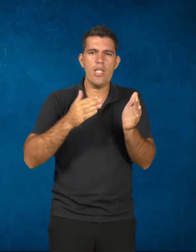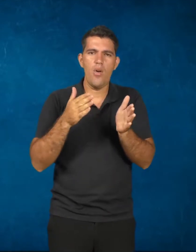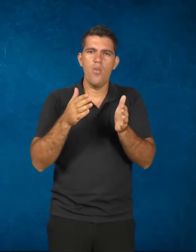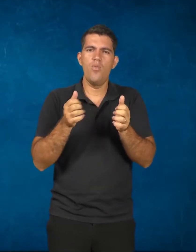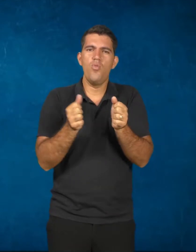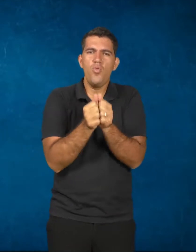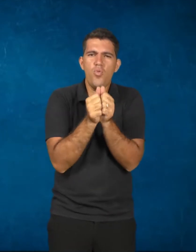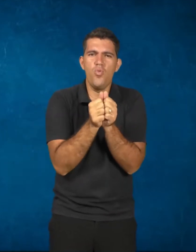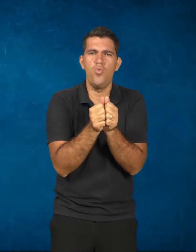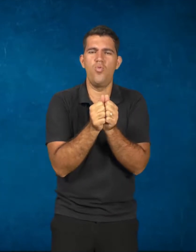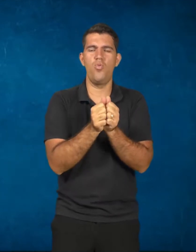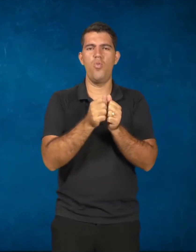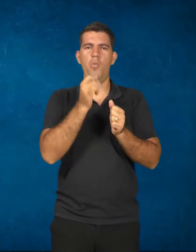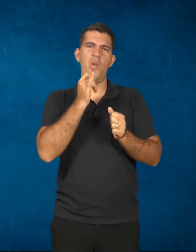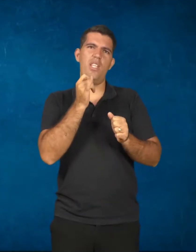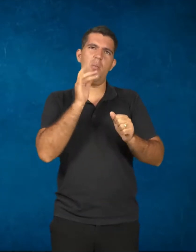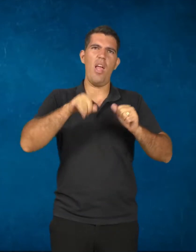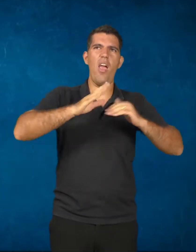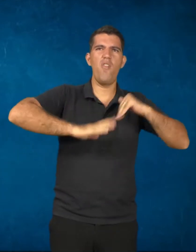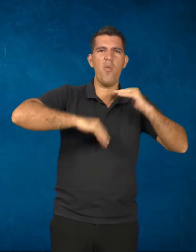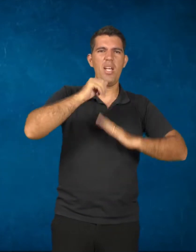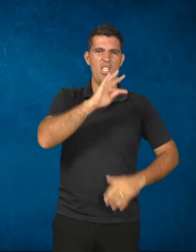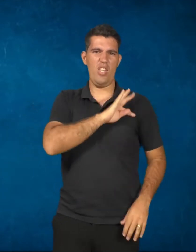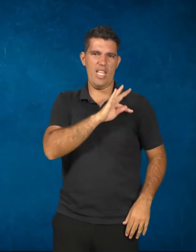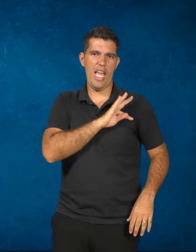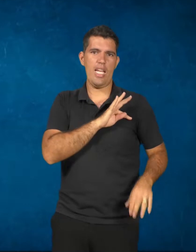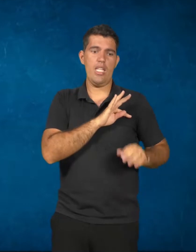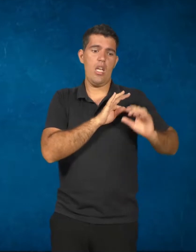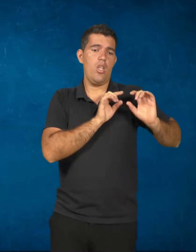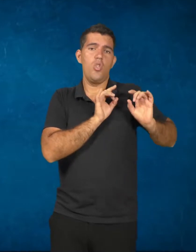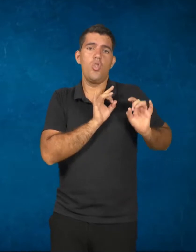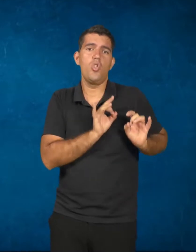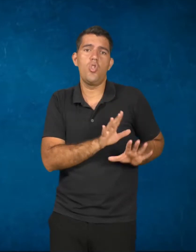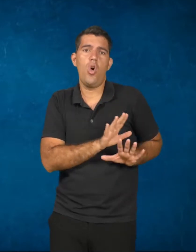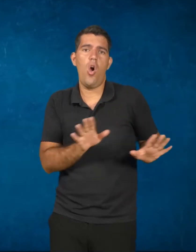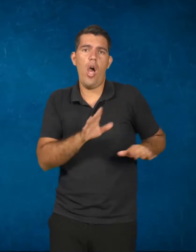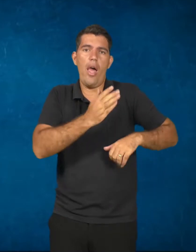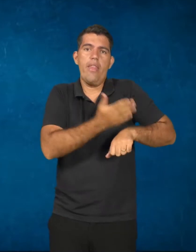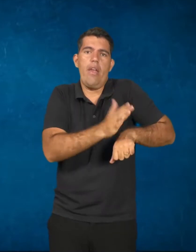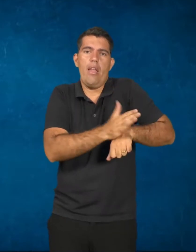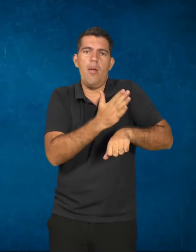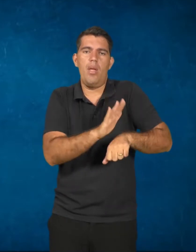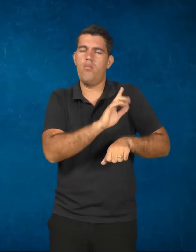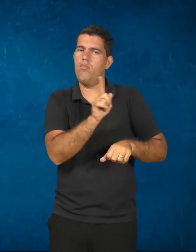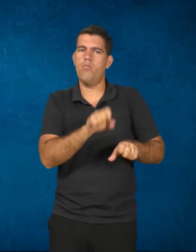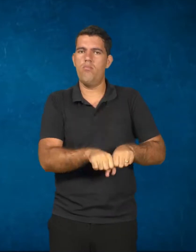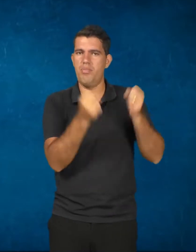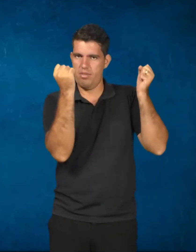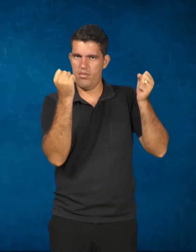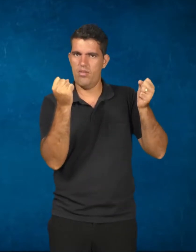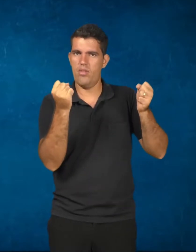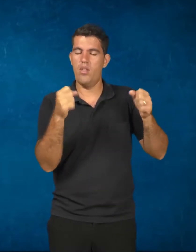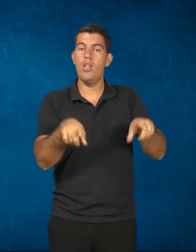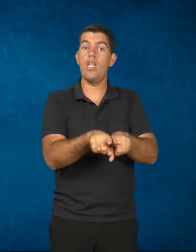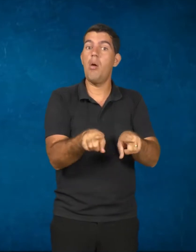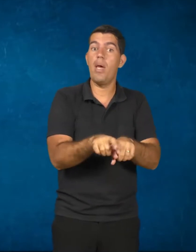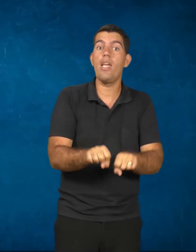ou seja, aquela formação técnica meramente de treinamento. E também deve romper com a